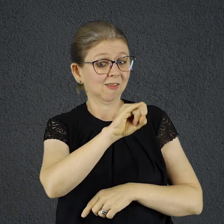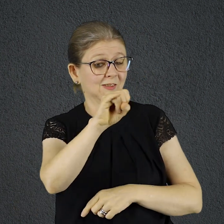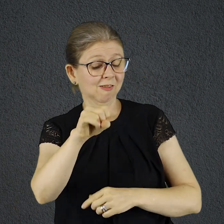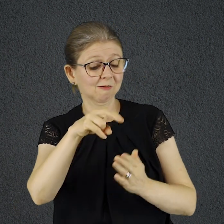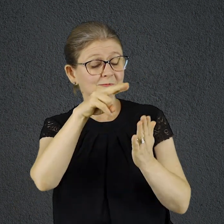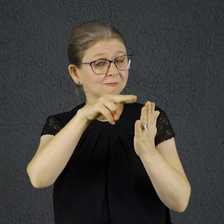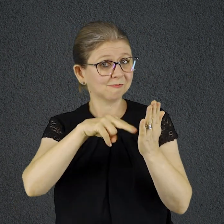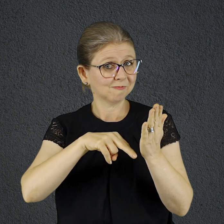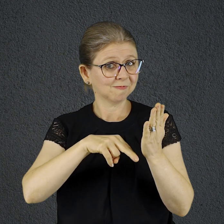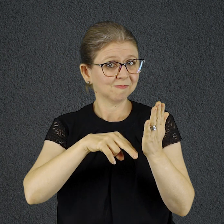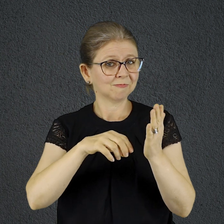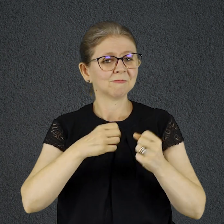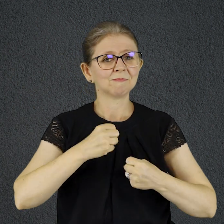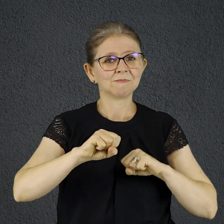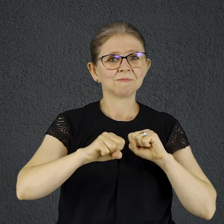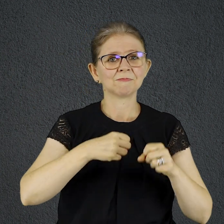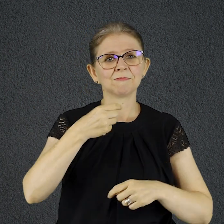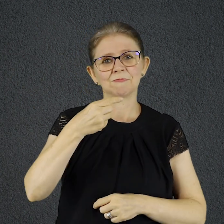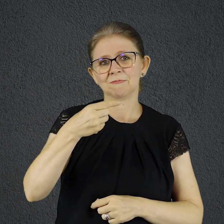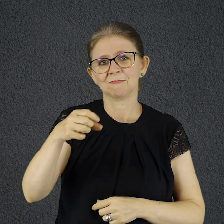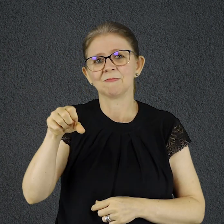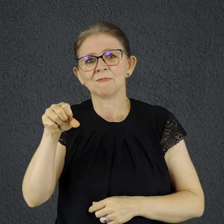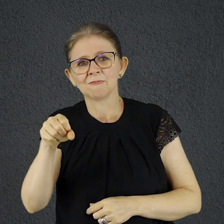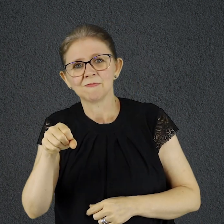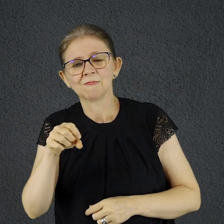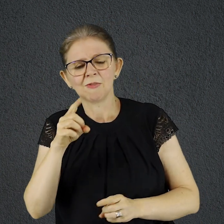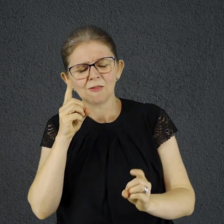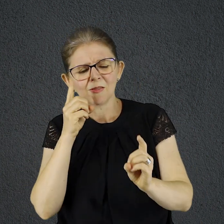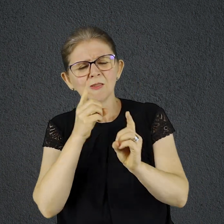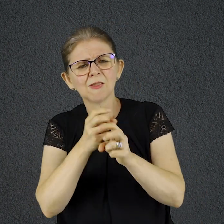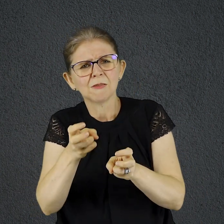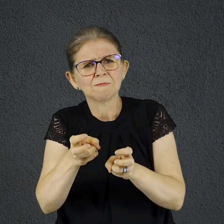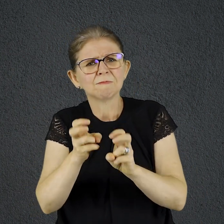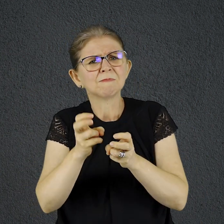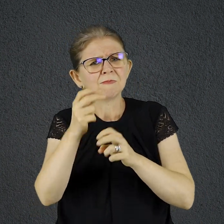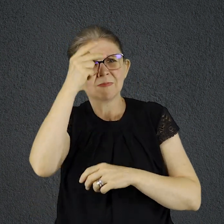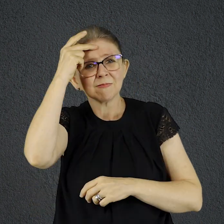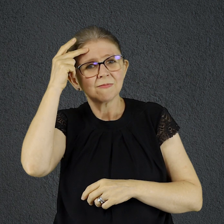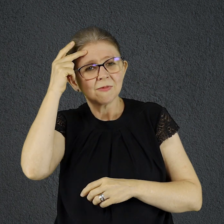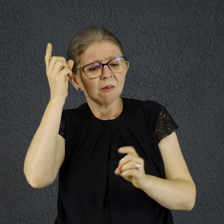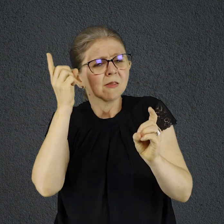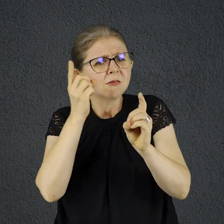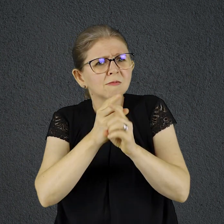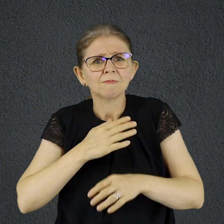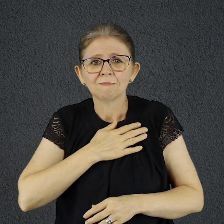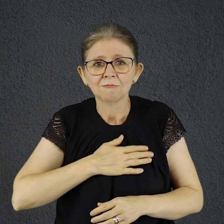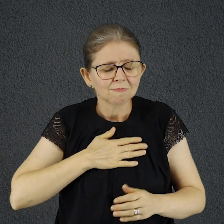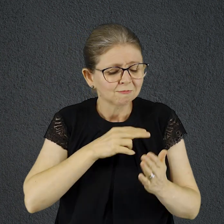PALAVRAS EXPRESSA O GRANDE PRAZER QUE ENCONTRA NA PALAVRA DE DEUS QUERO MOTIVÁ-LO A LER ESSE SALMO O